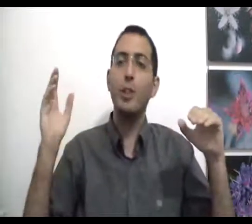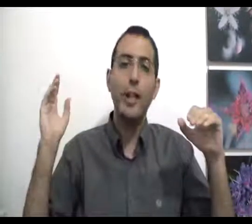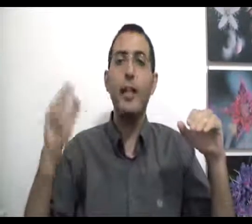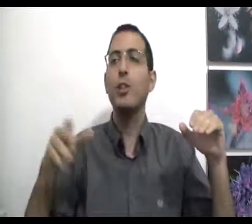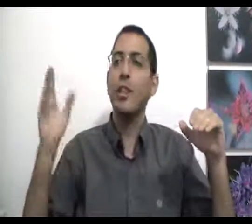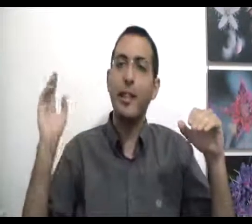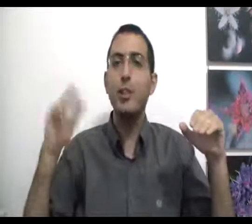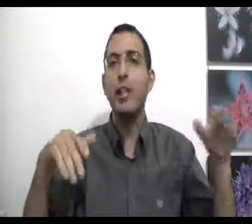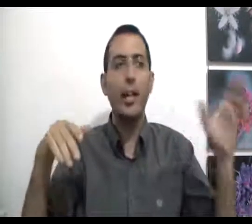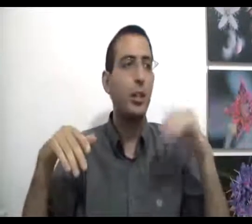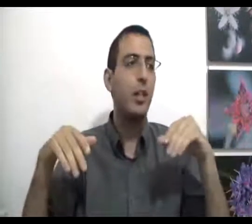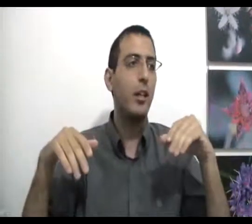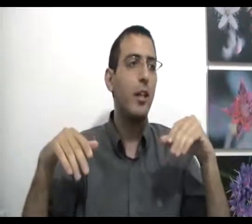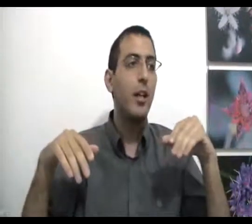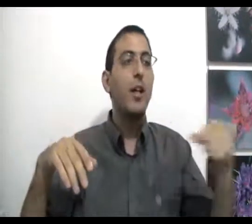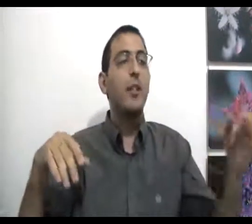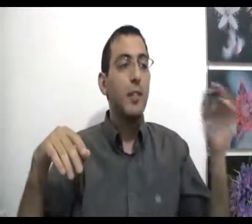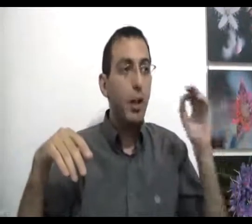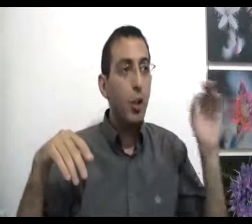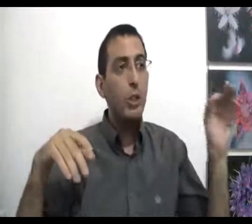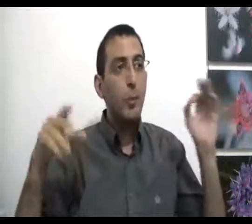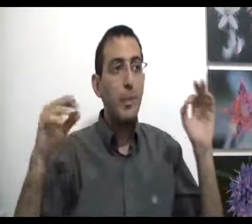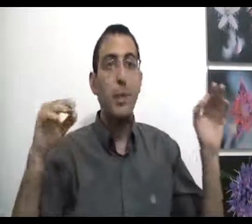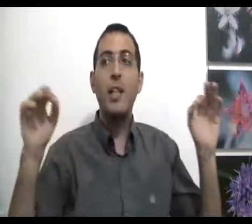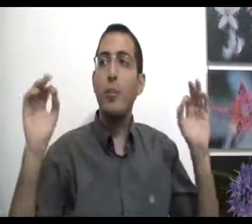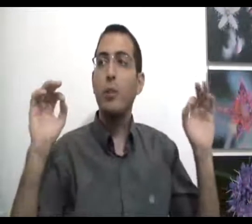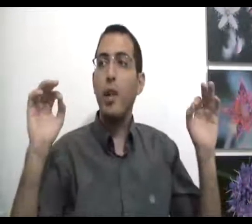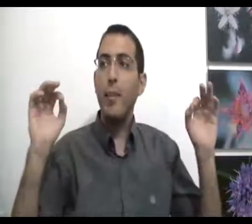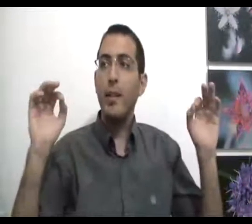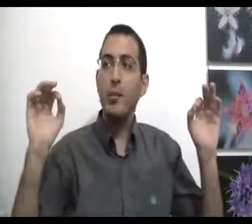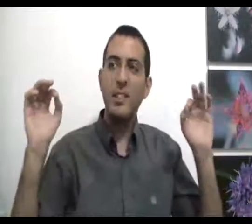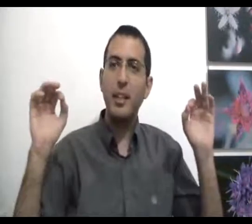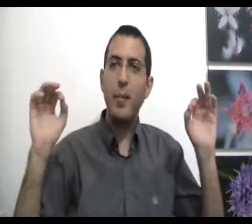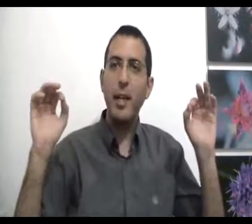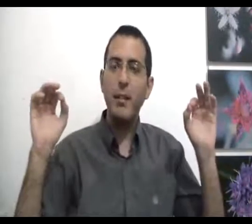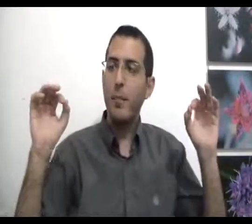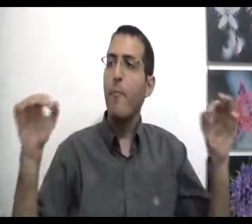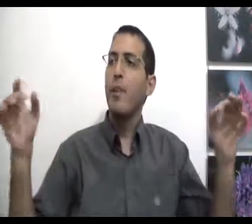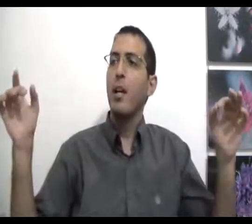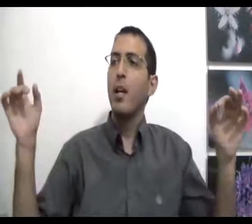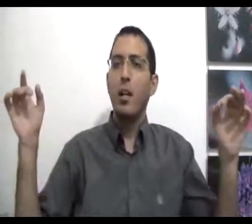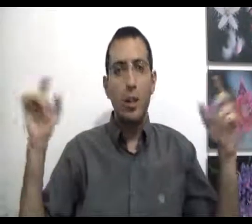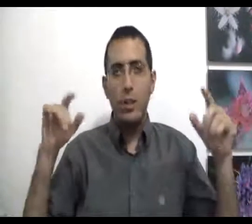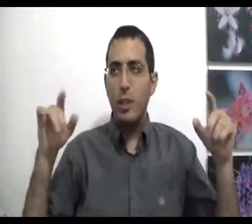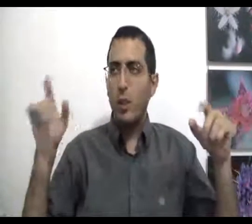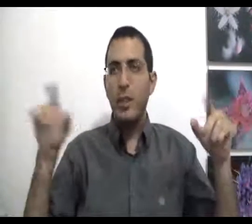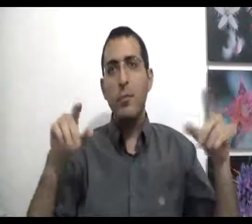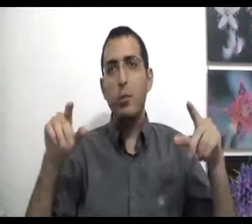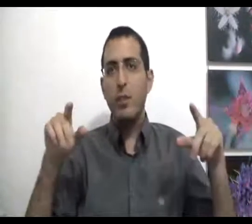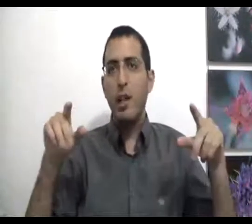שקר שקר, שקר על שקר זה נכון שבפרספקטיבה מסוימת מצד האמת כשאתה אומר שמישהו אוהב אותך